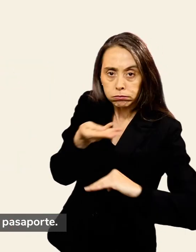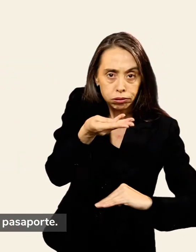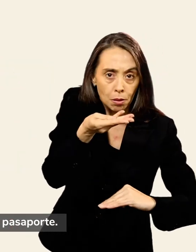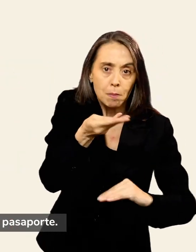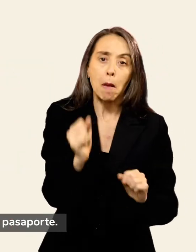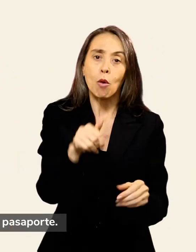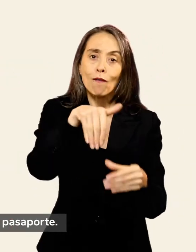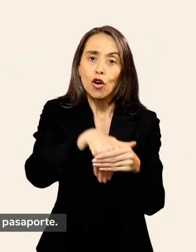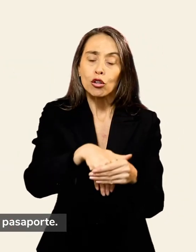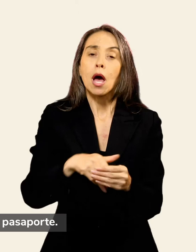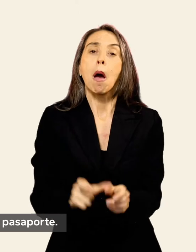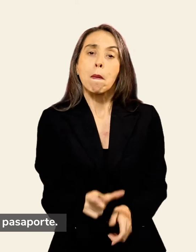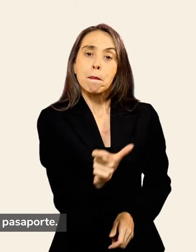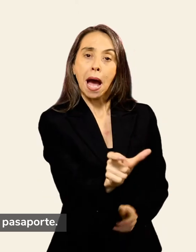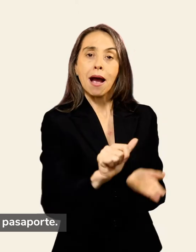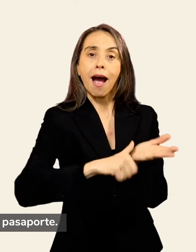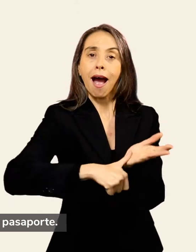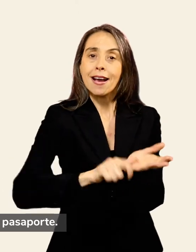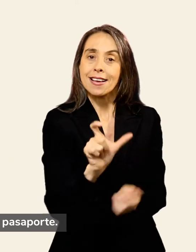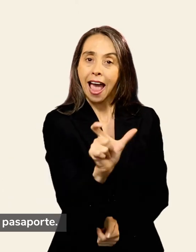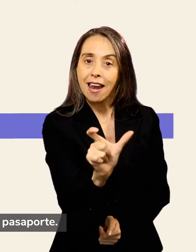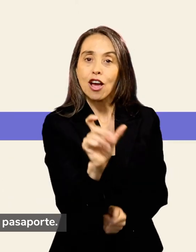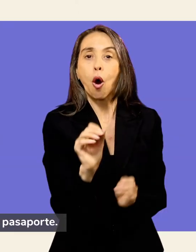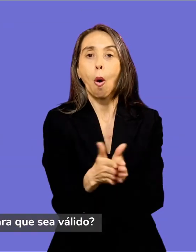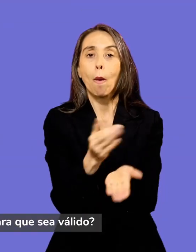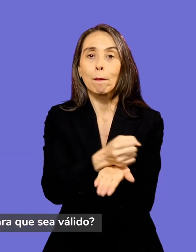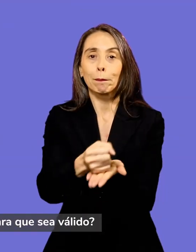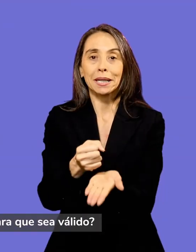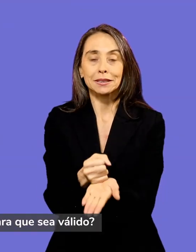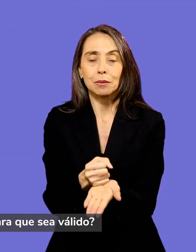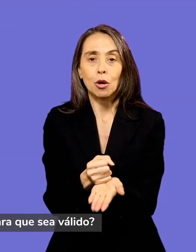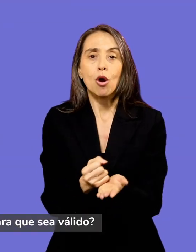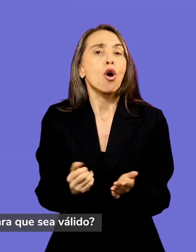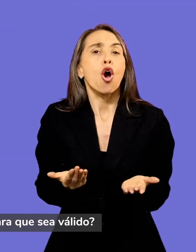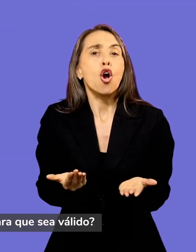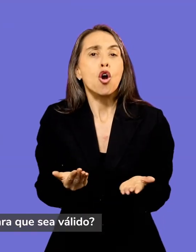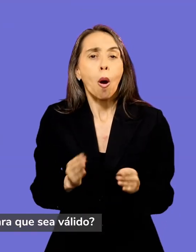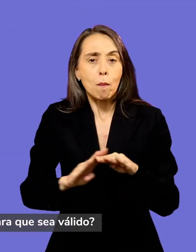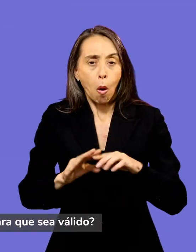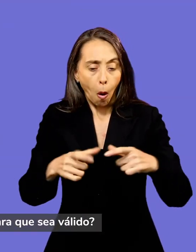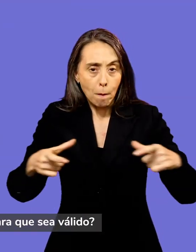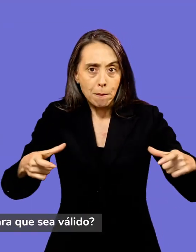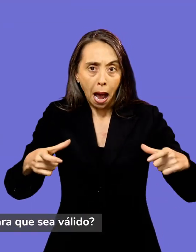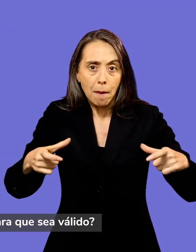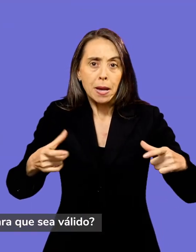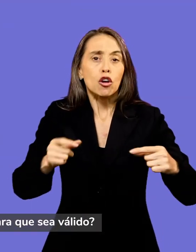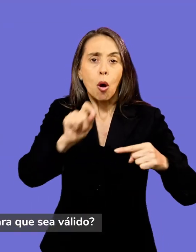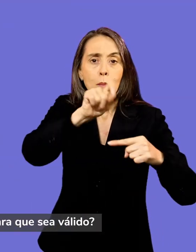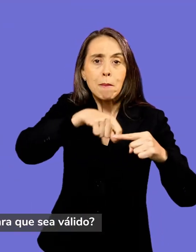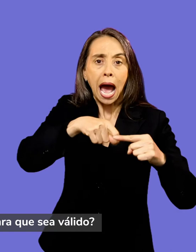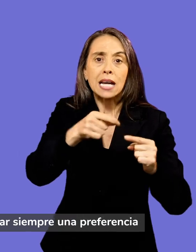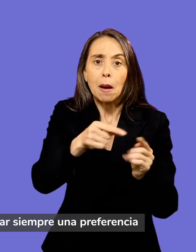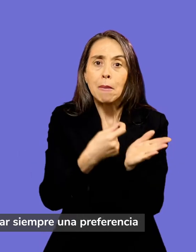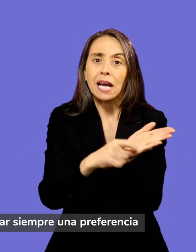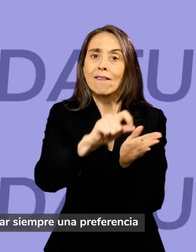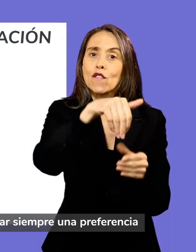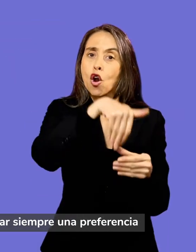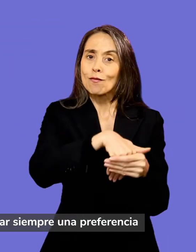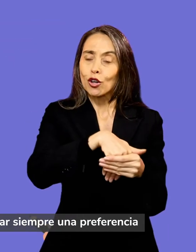carné de identidad o pasaporte. ¿Cómo debo marcar el voto para que sea válido? Para que el voto sea